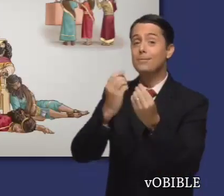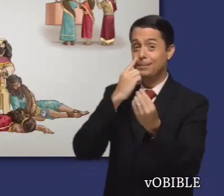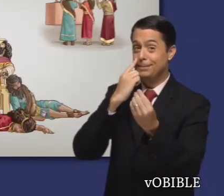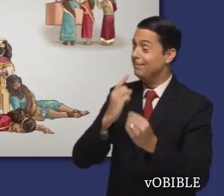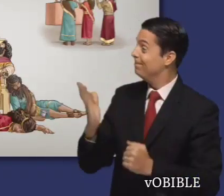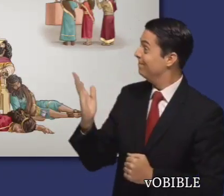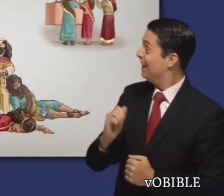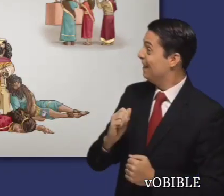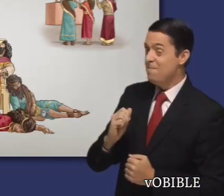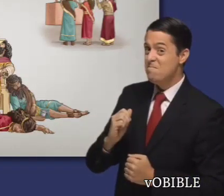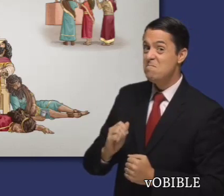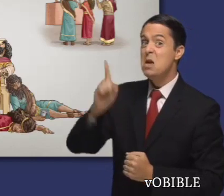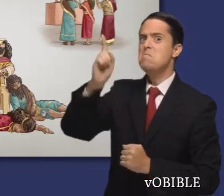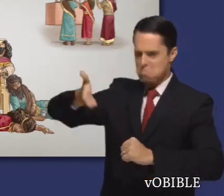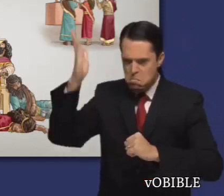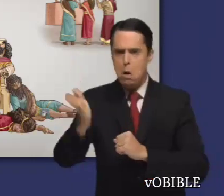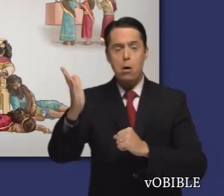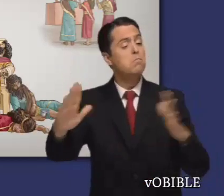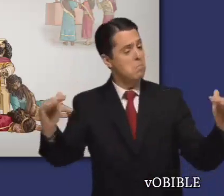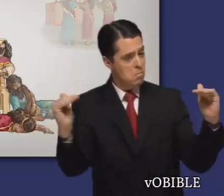los caldeos por su maldad y crueldad.